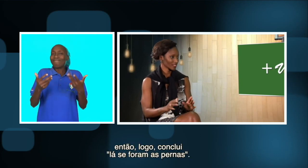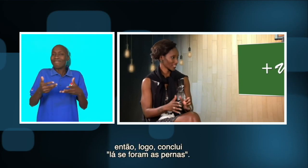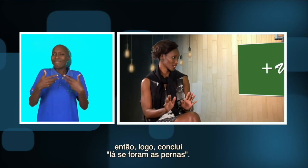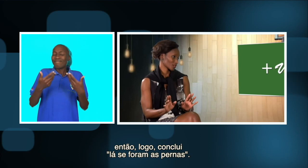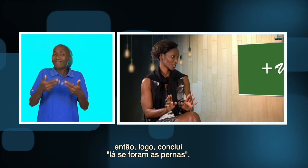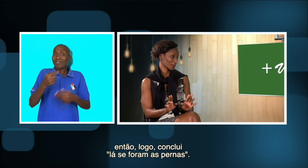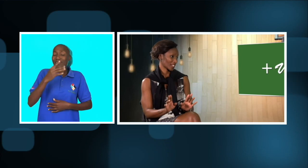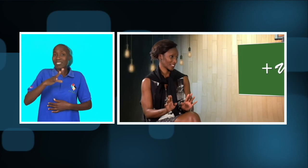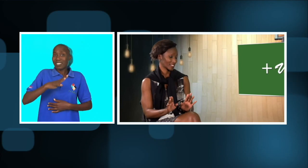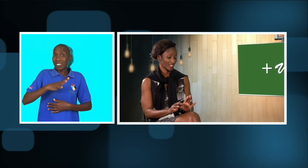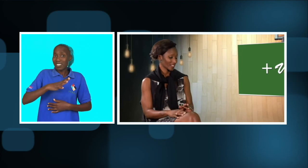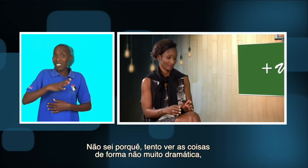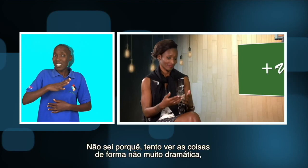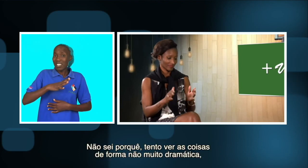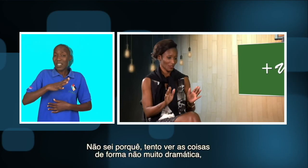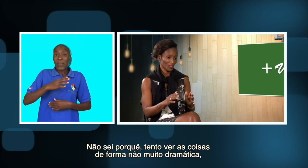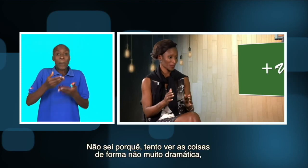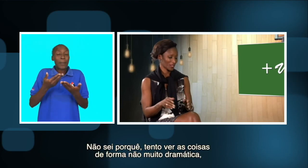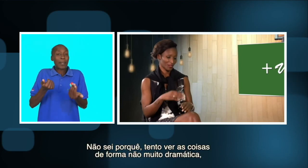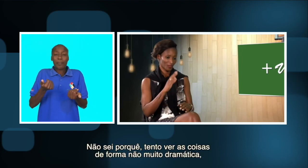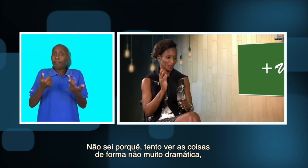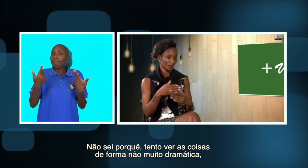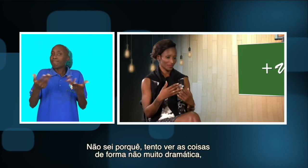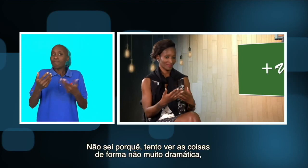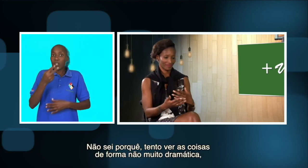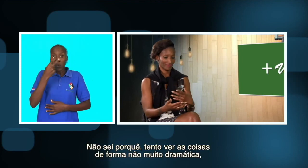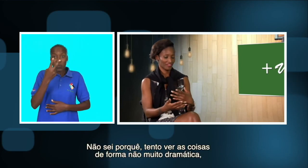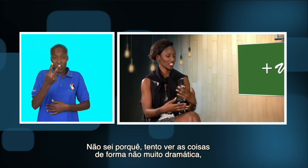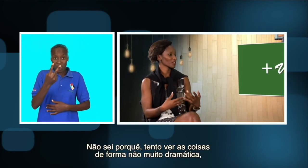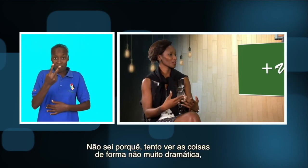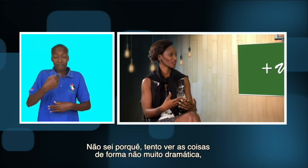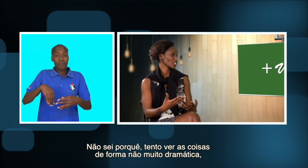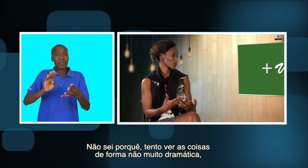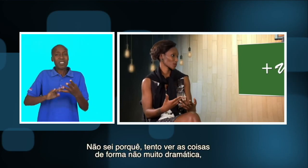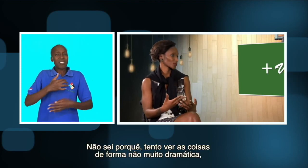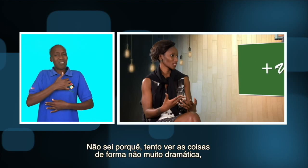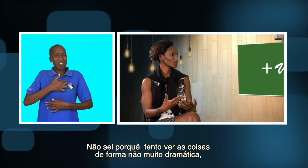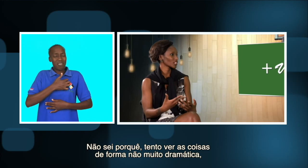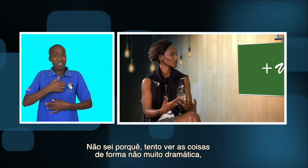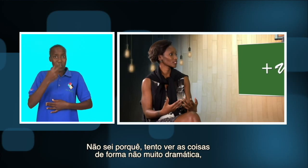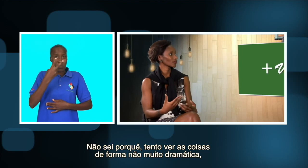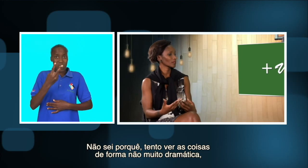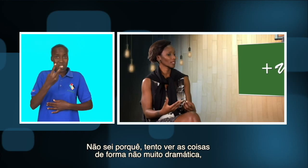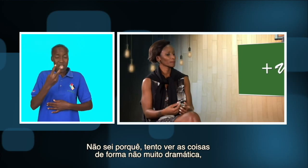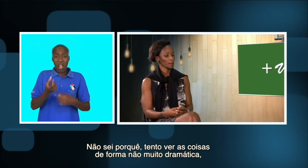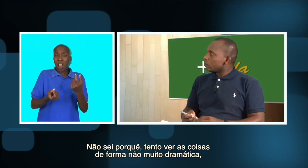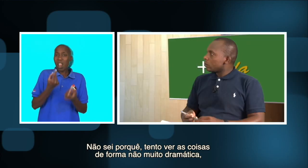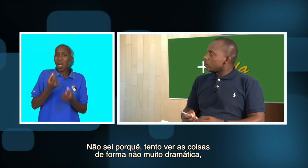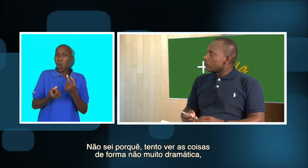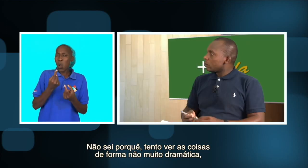as pernas. Não sei porquê, eu só vi as coisas, vejo, tento ver as coisas de forma